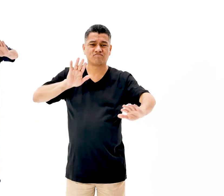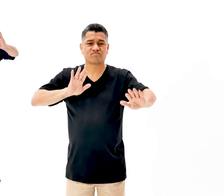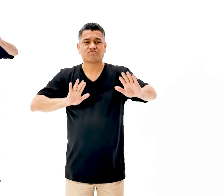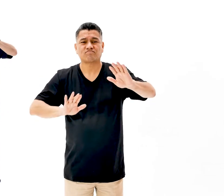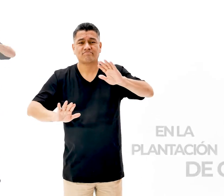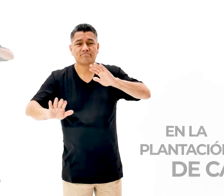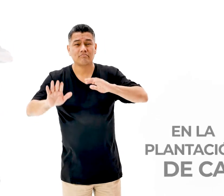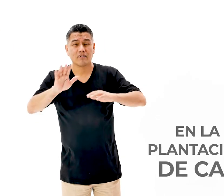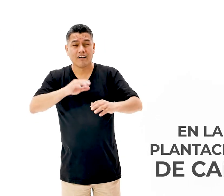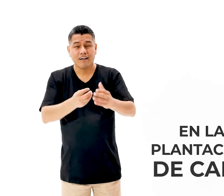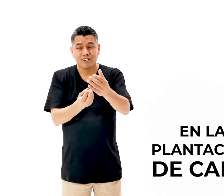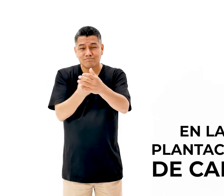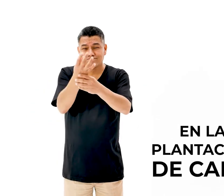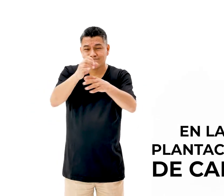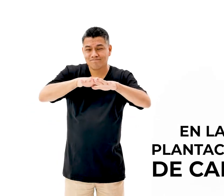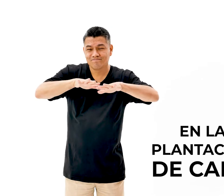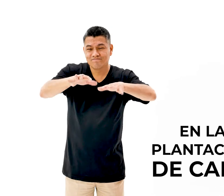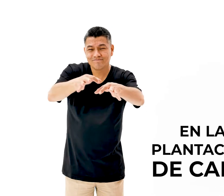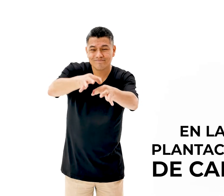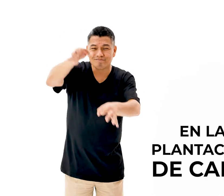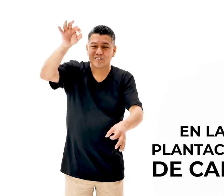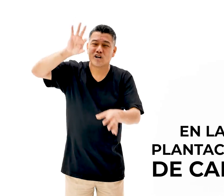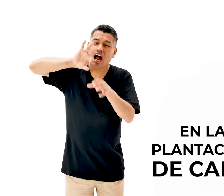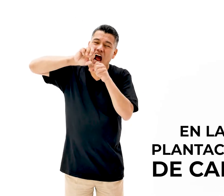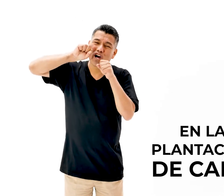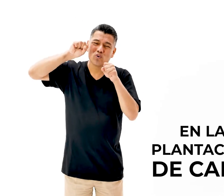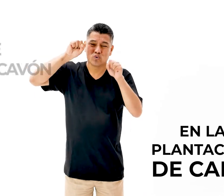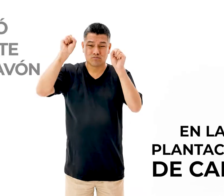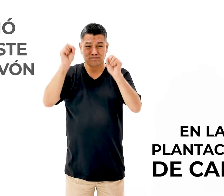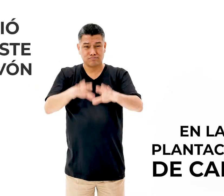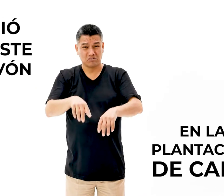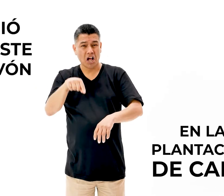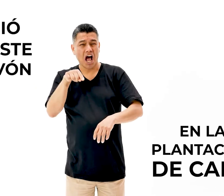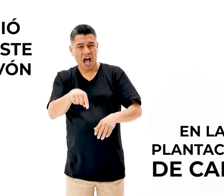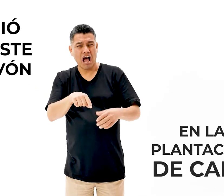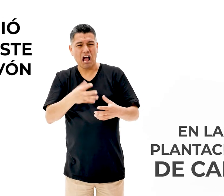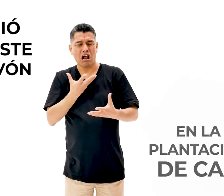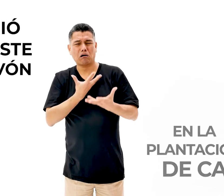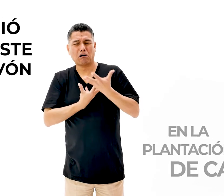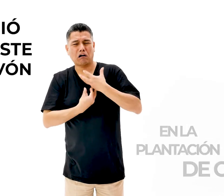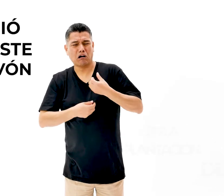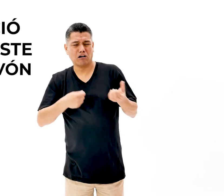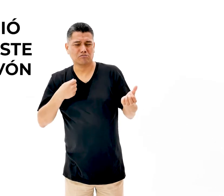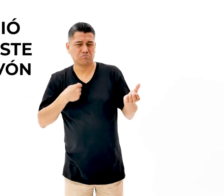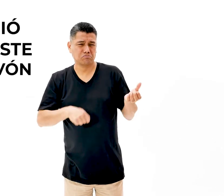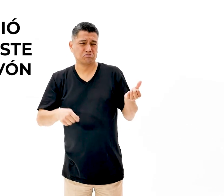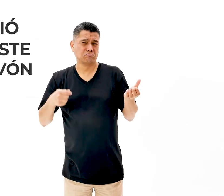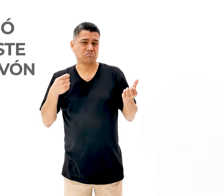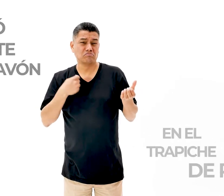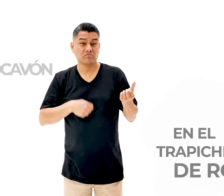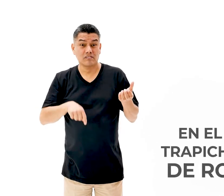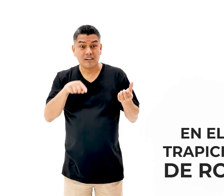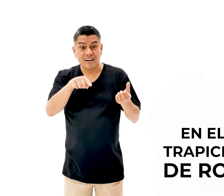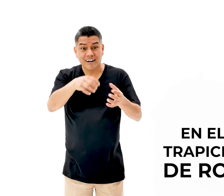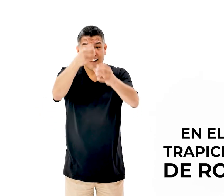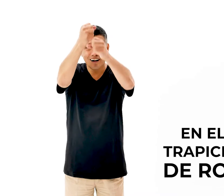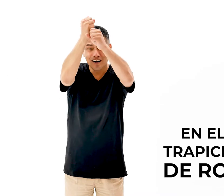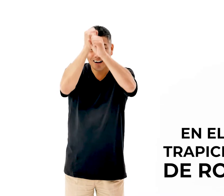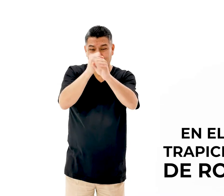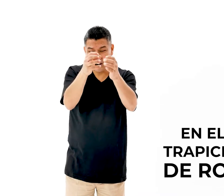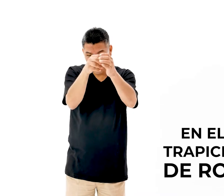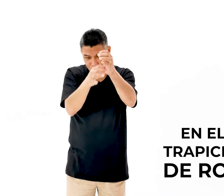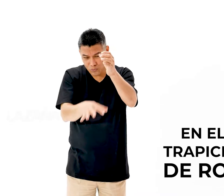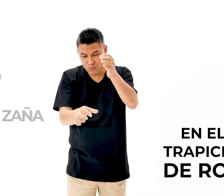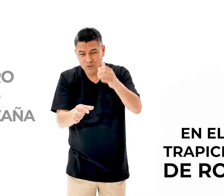En la plantación de caña, nació el triste socavón. En el trapiche de